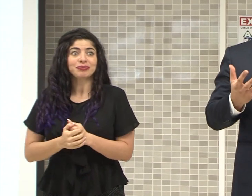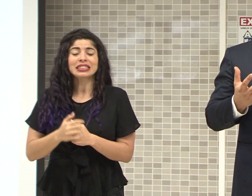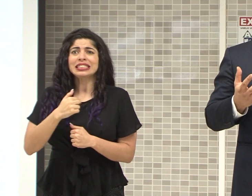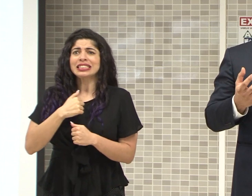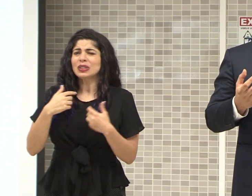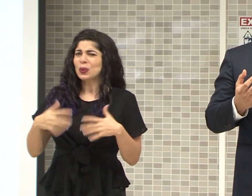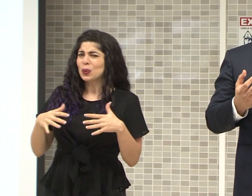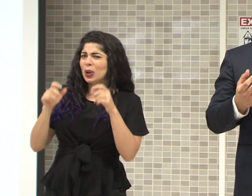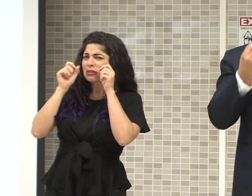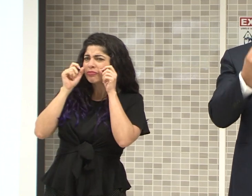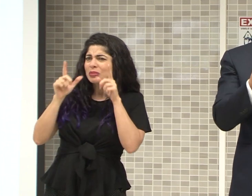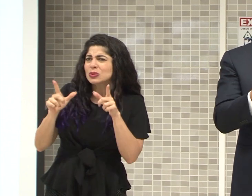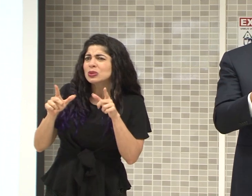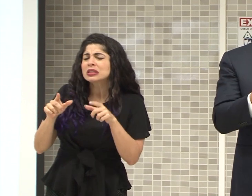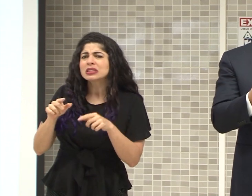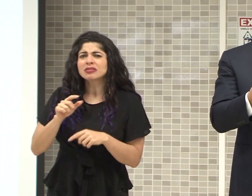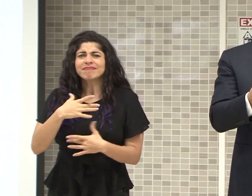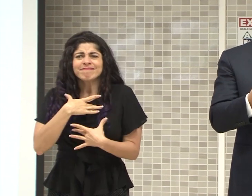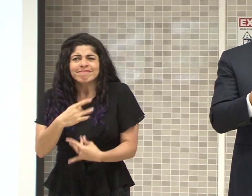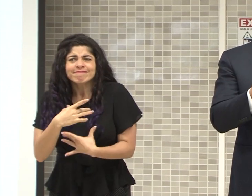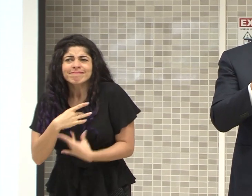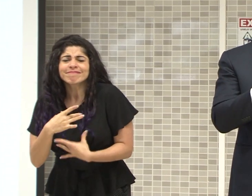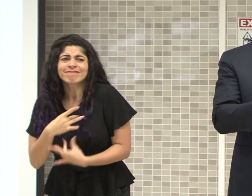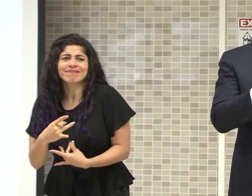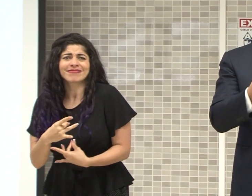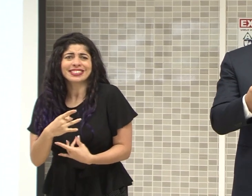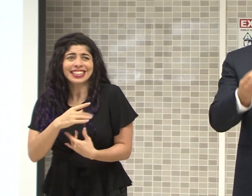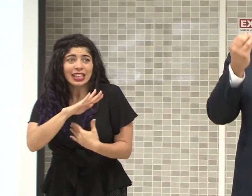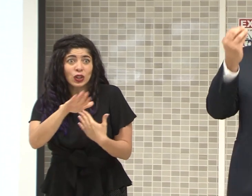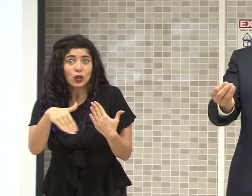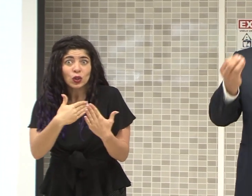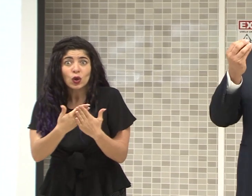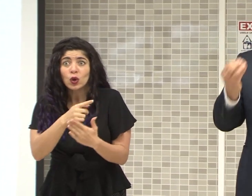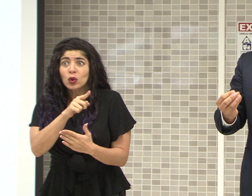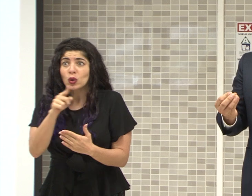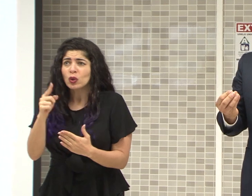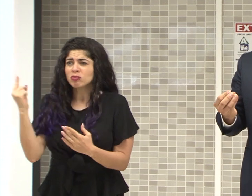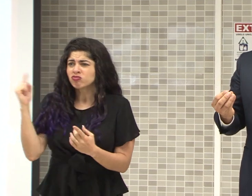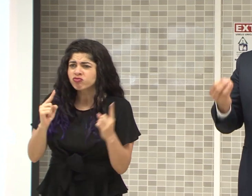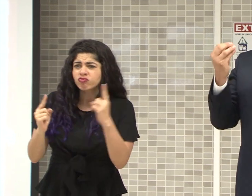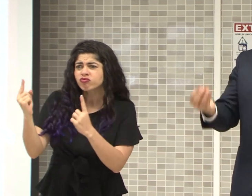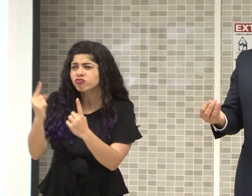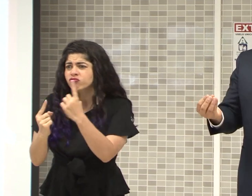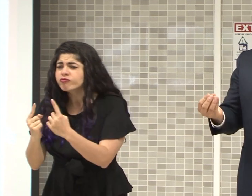impresionado el interés con que todas y todos han estado en sus espacios,